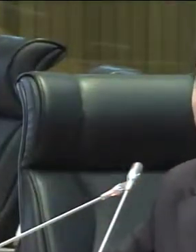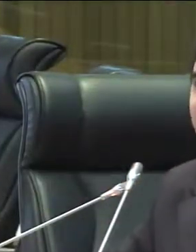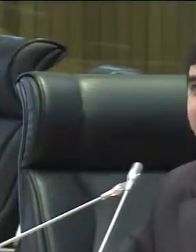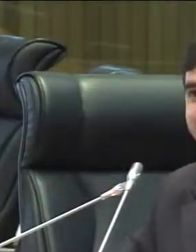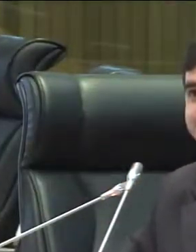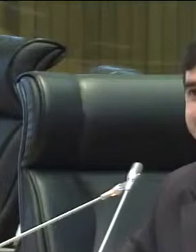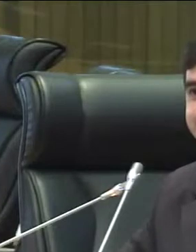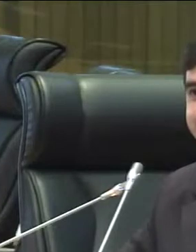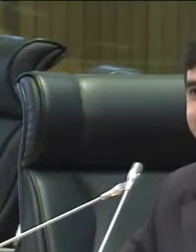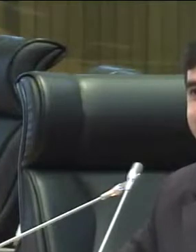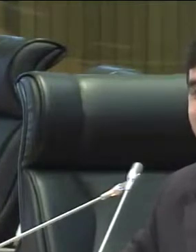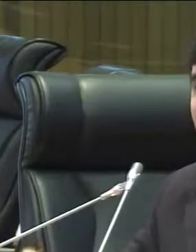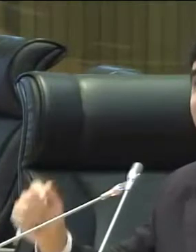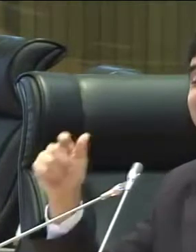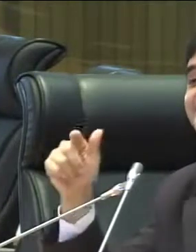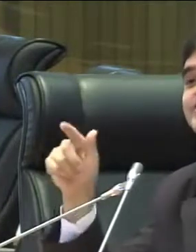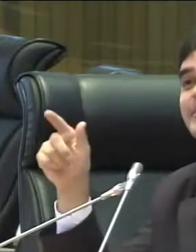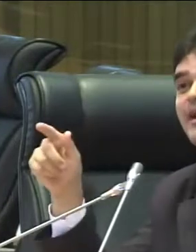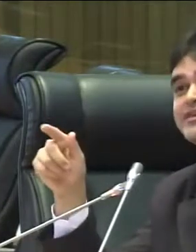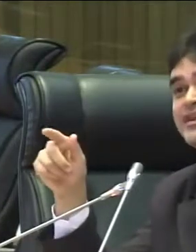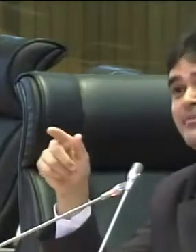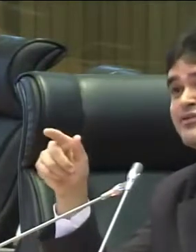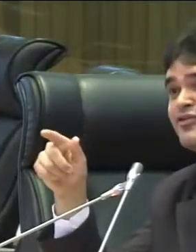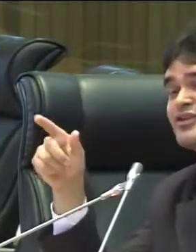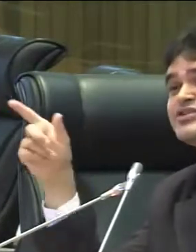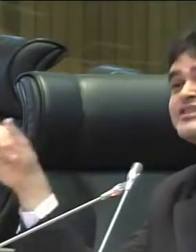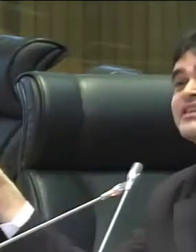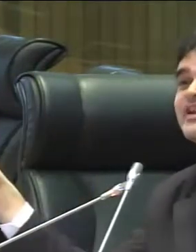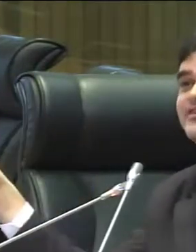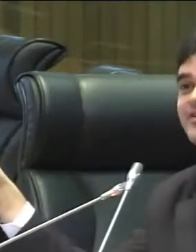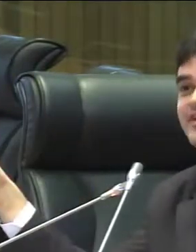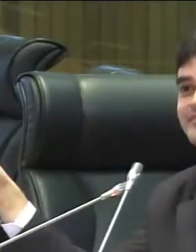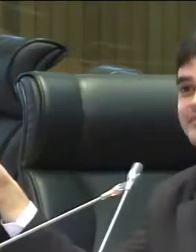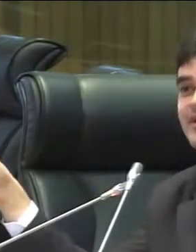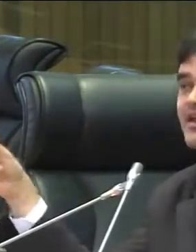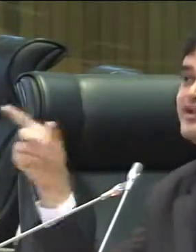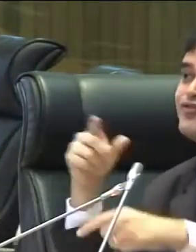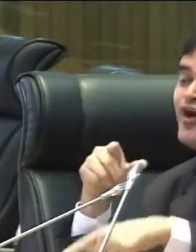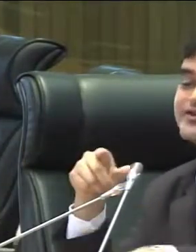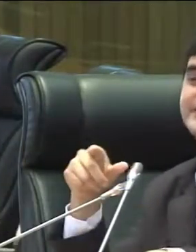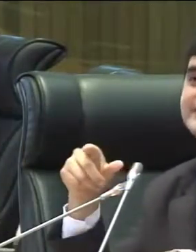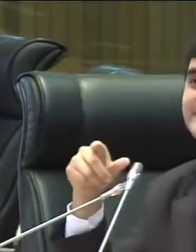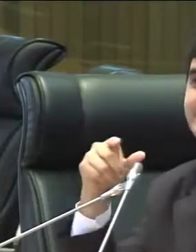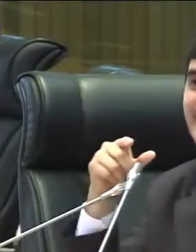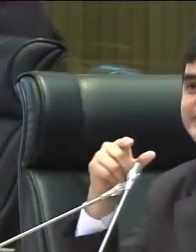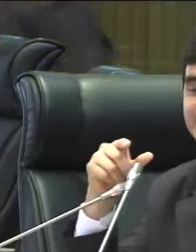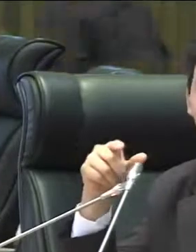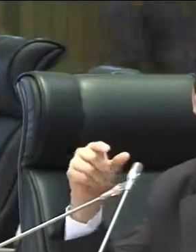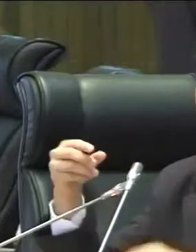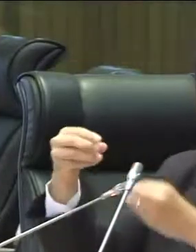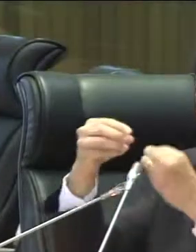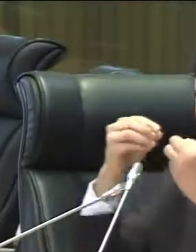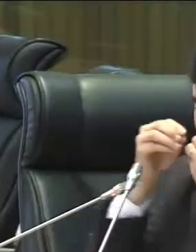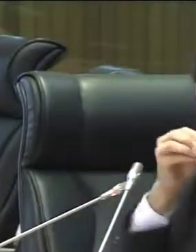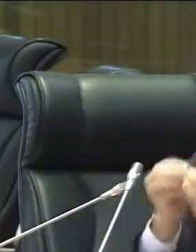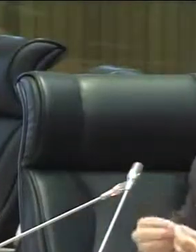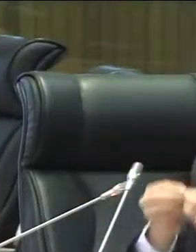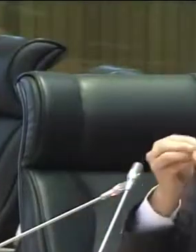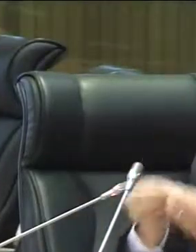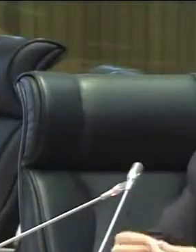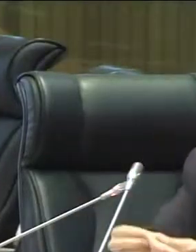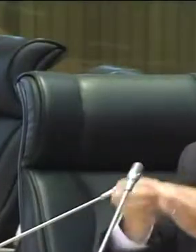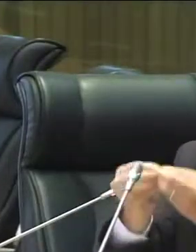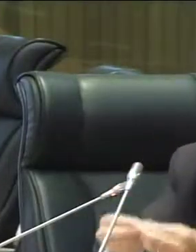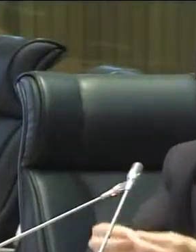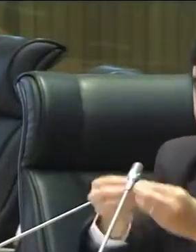isso não resolve o problema. E esse é o debate que a base governista tenta levar. Eles fogem desse debate de o que